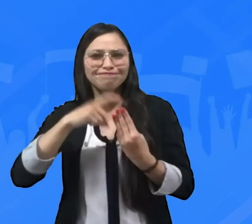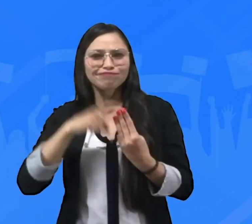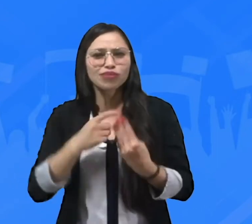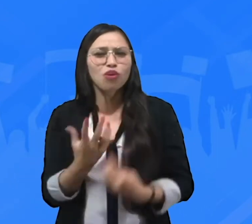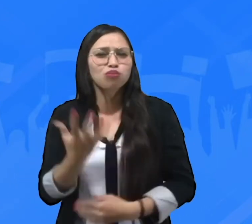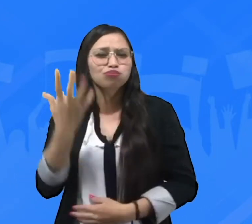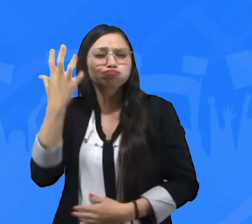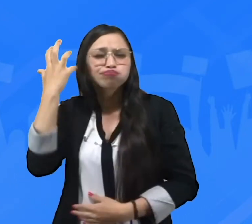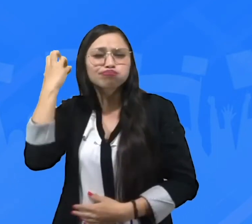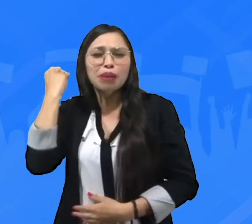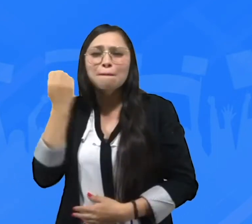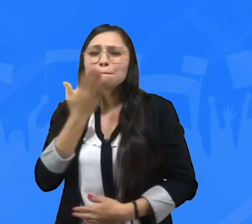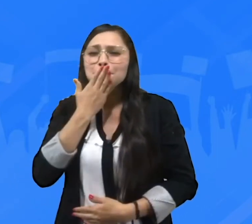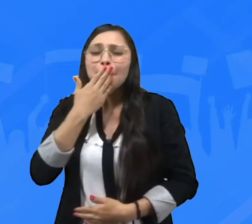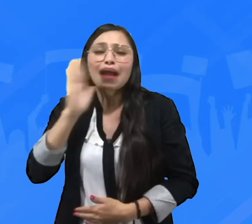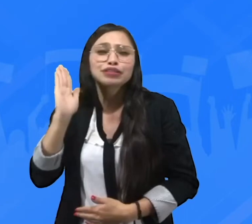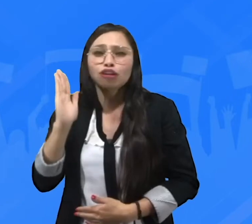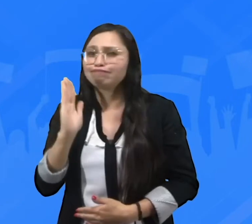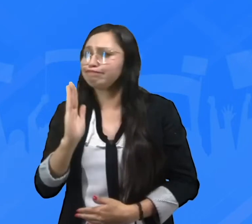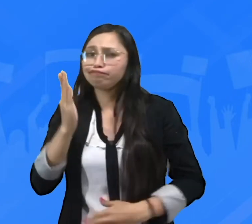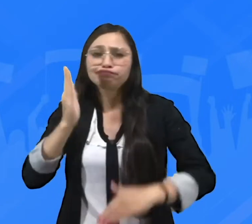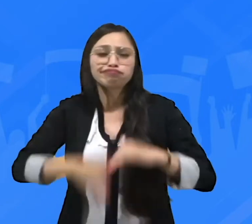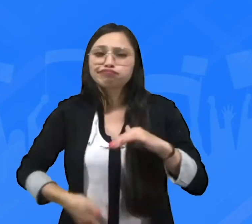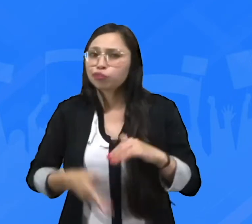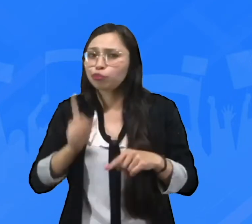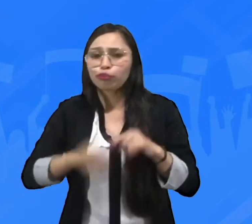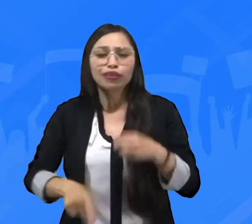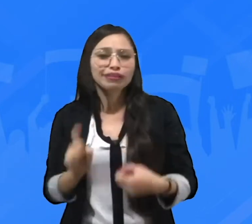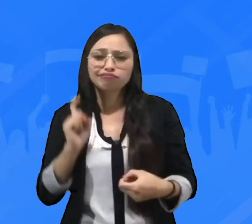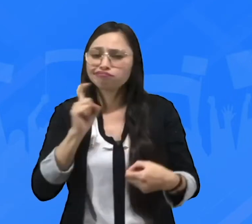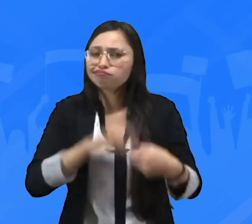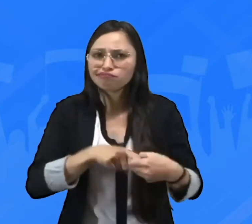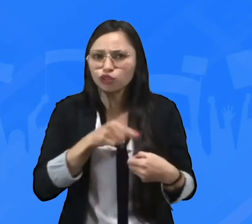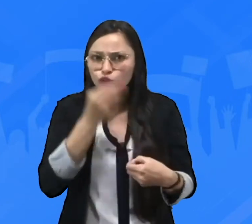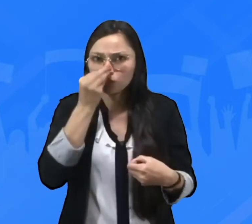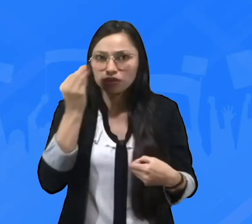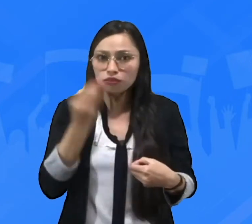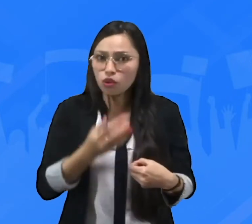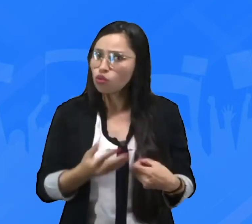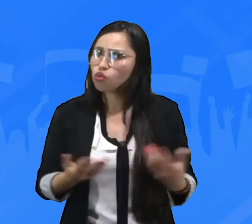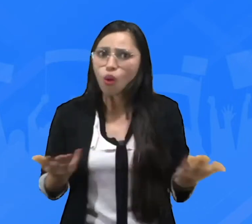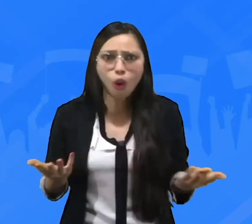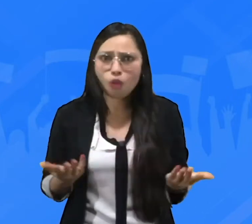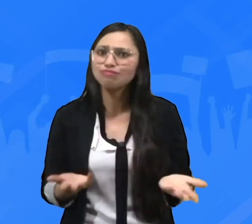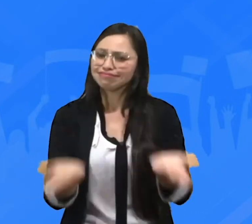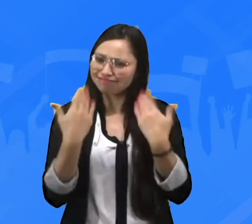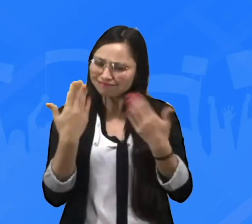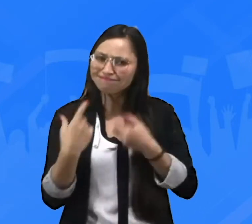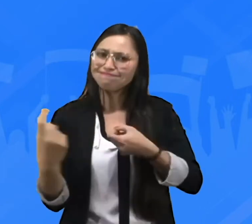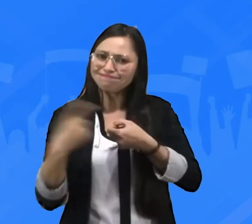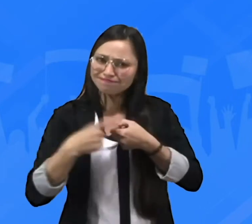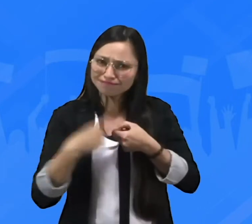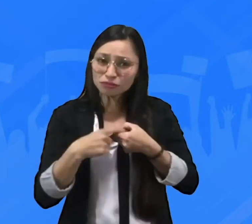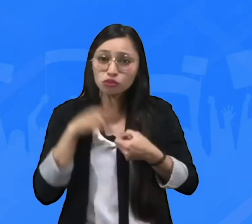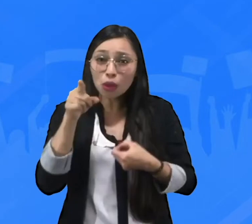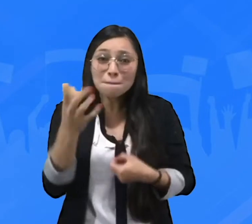por esto que no he podido registrar mi información. No. Envíen esta información. No importa si la licencia es